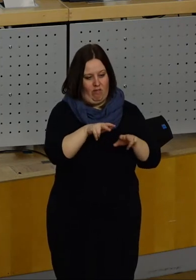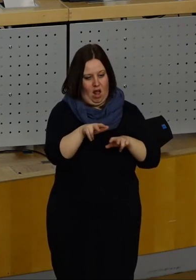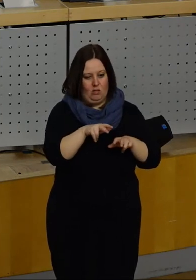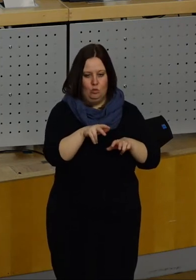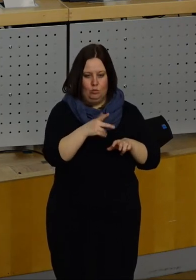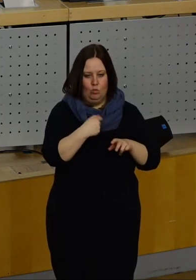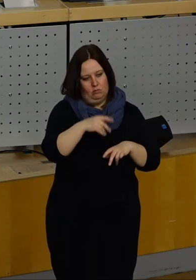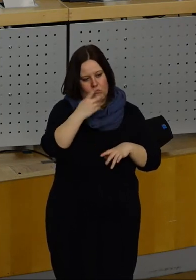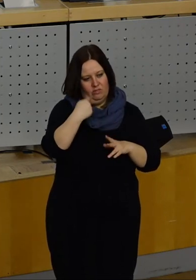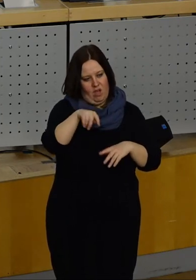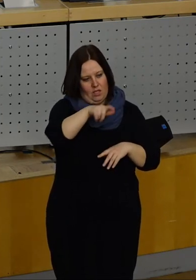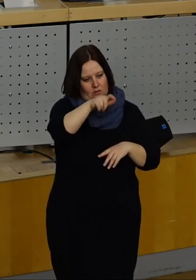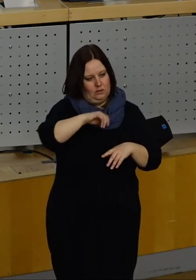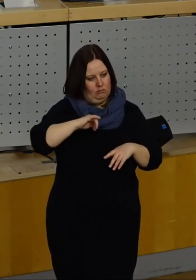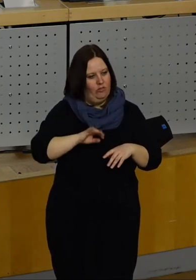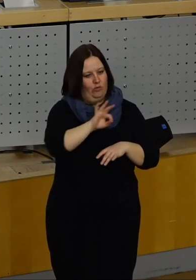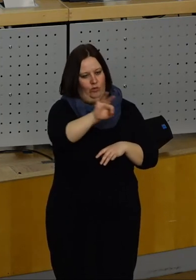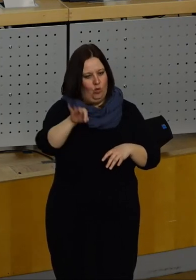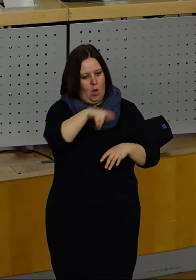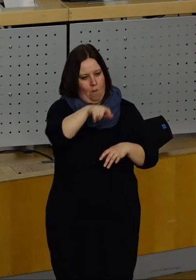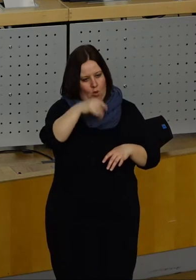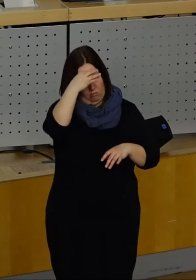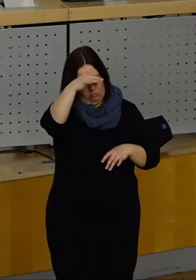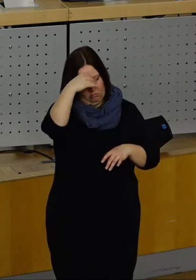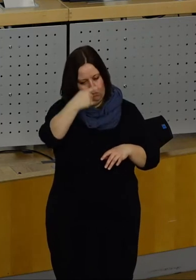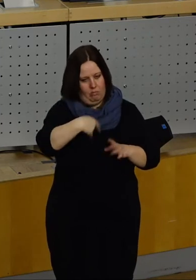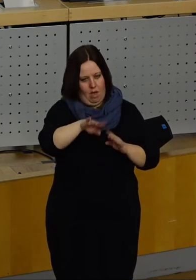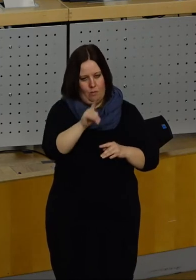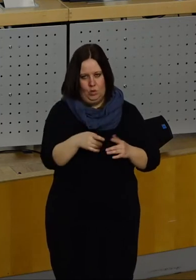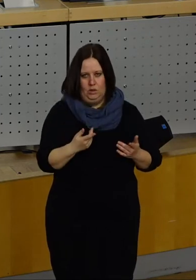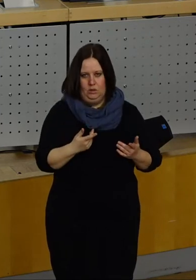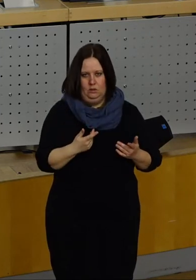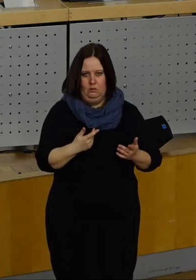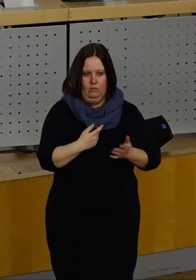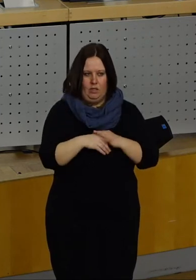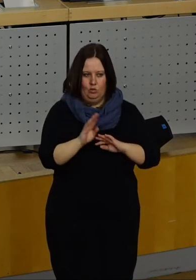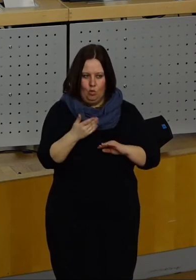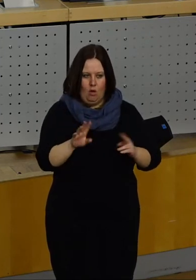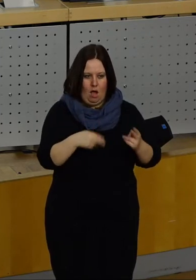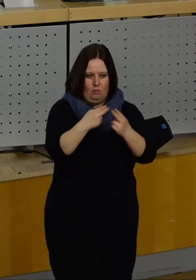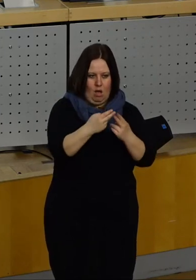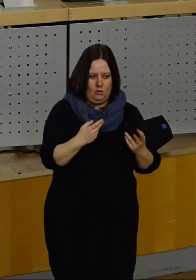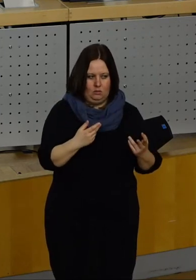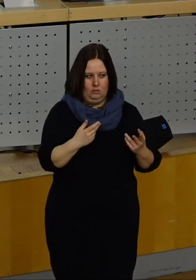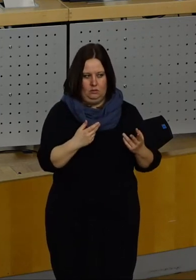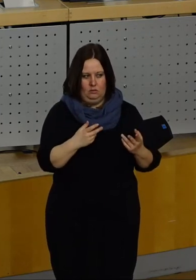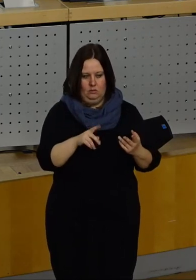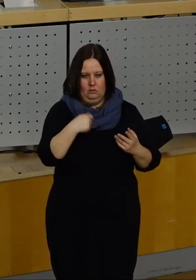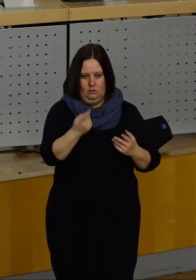gemeinsames Verständnis für den Dienst am Bürger aufbringen. Nur wer sich einem solchen Leitbild verpflichtet fühlt